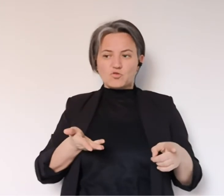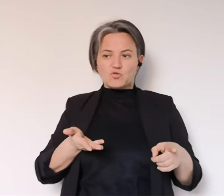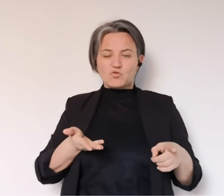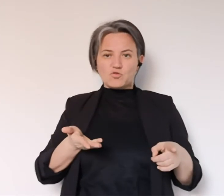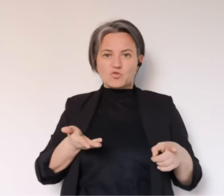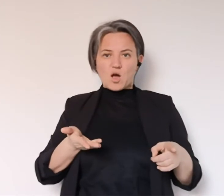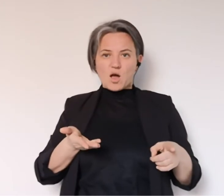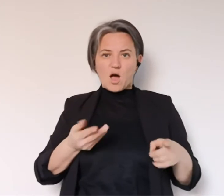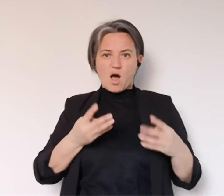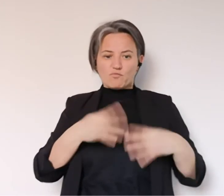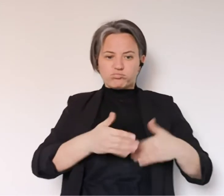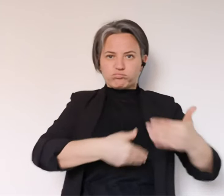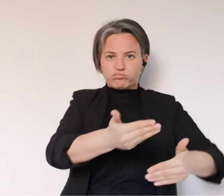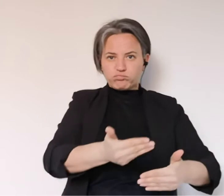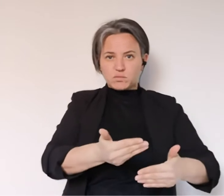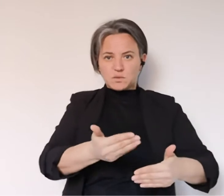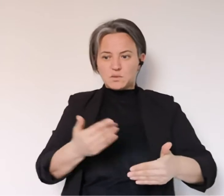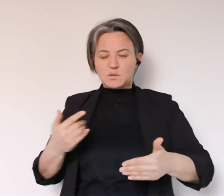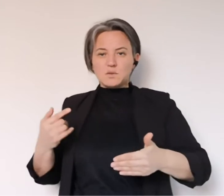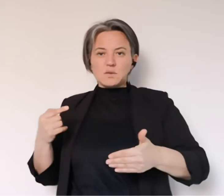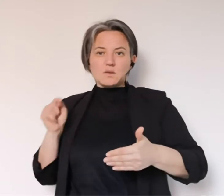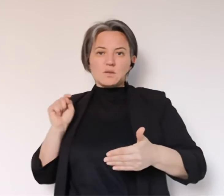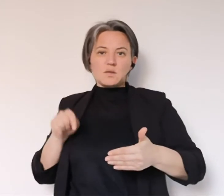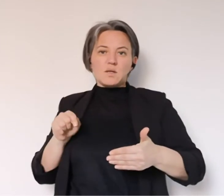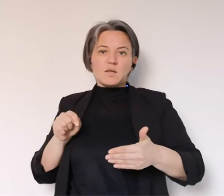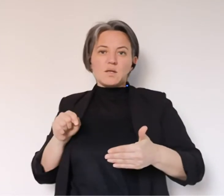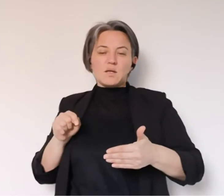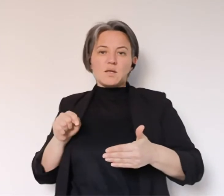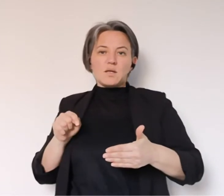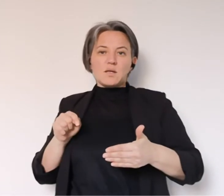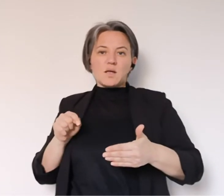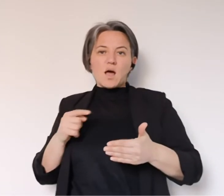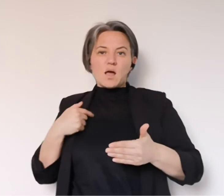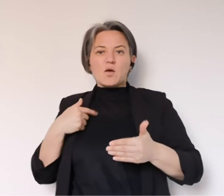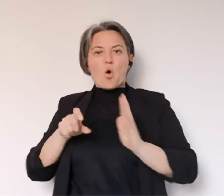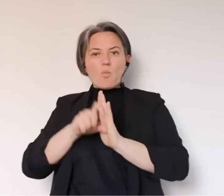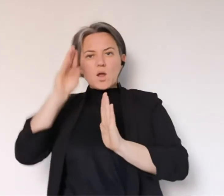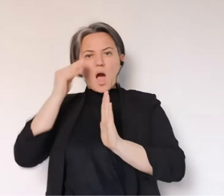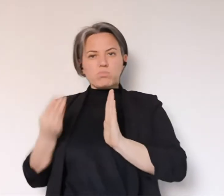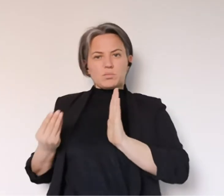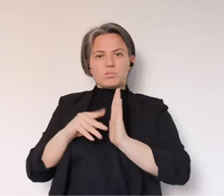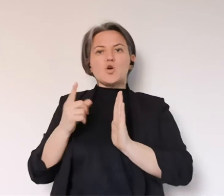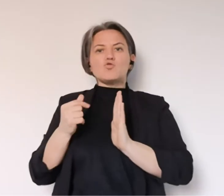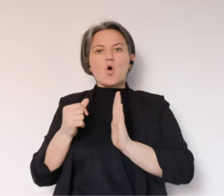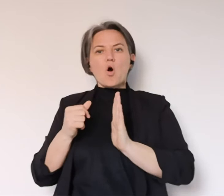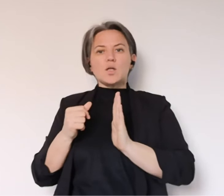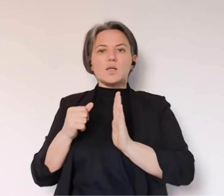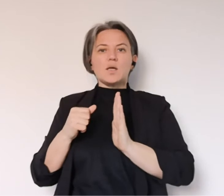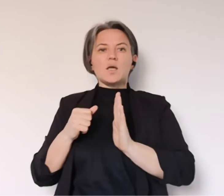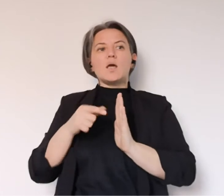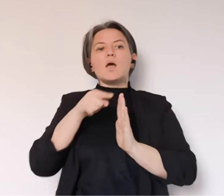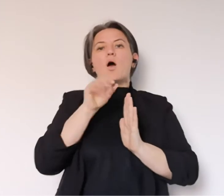questa fase sia i soldi per il funzionamento che non andiamo a tirare via dei soldi che ci sono stati dati al Governo e